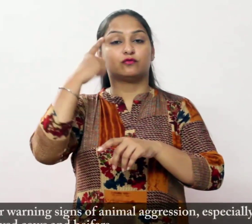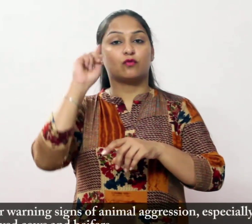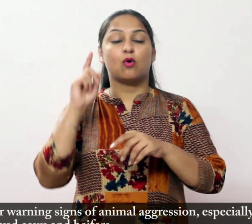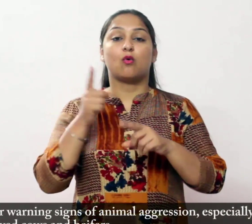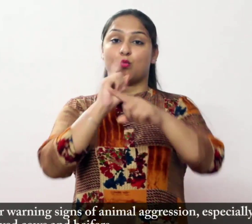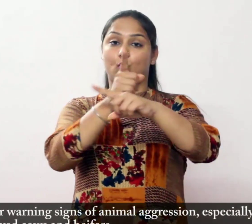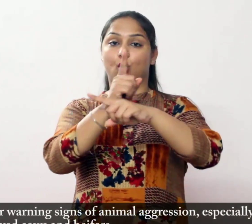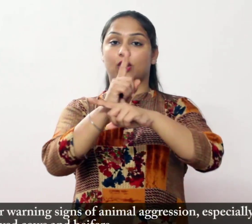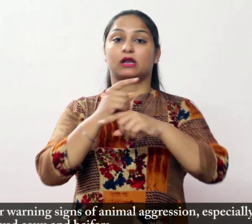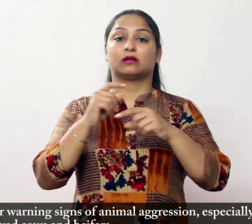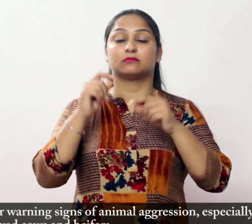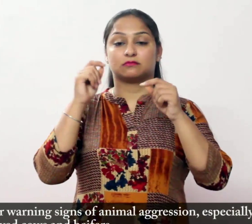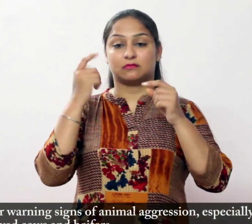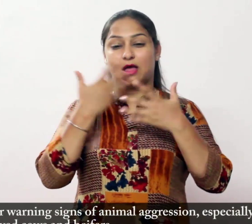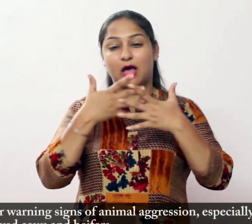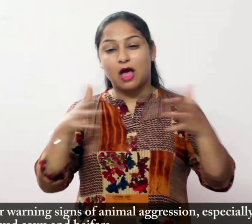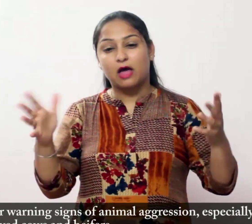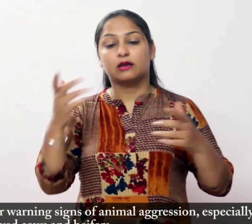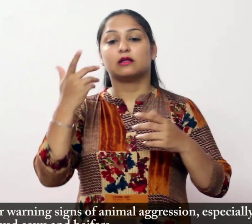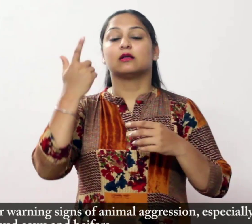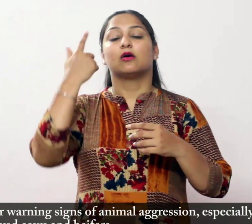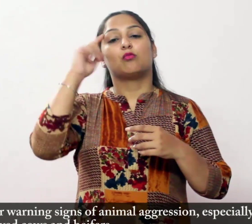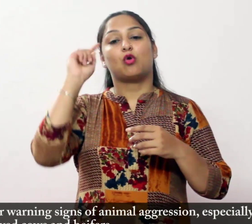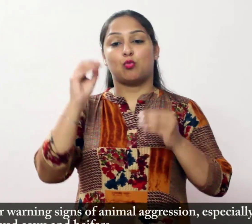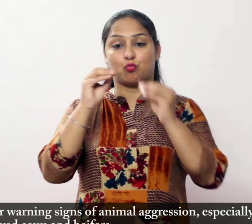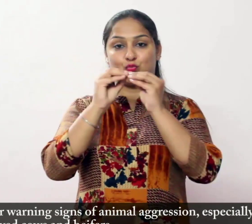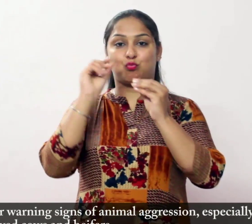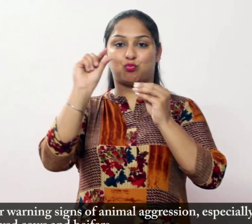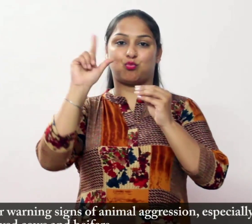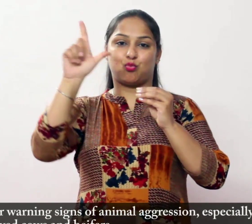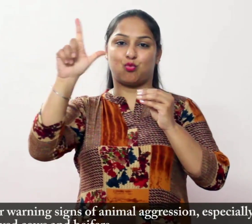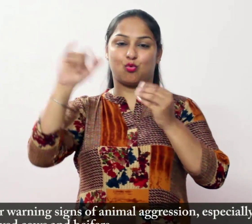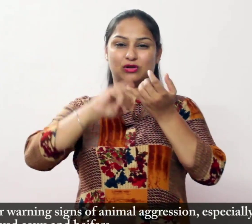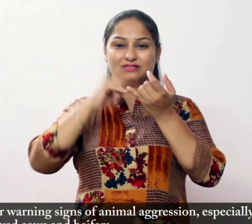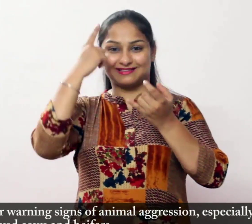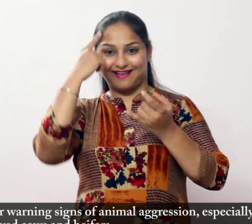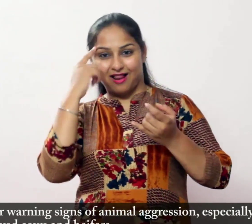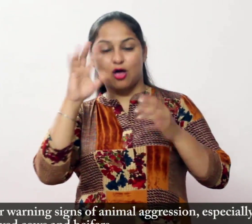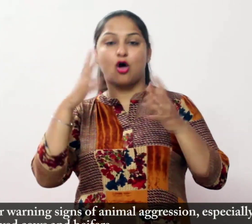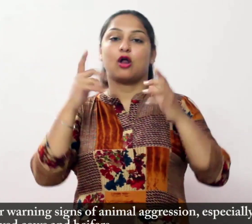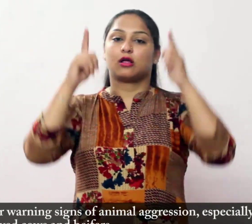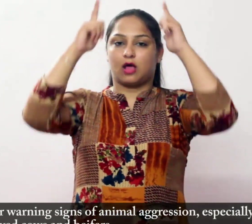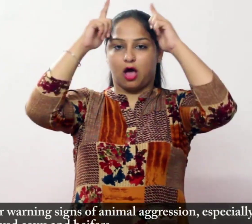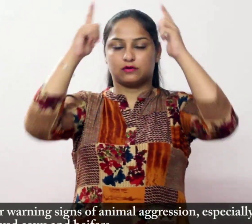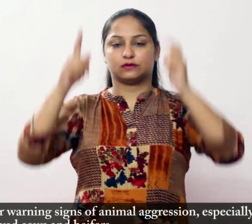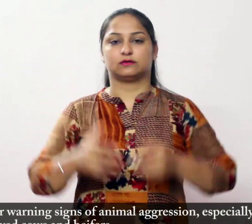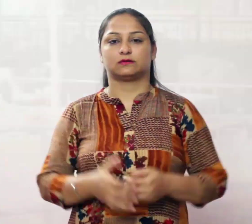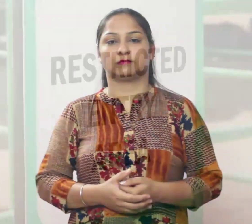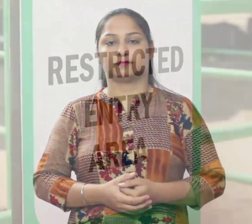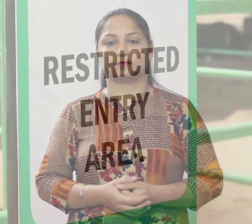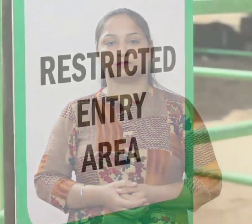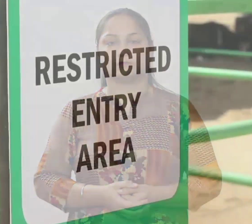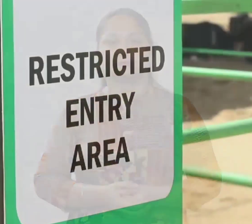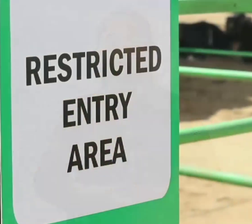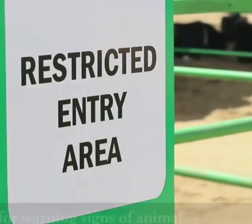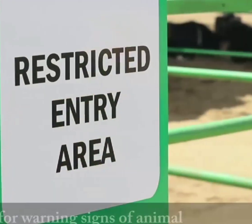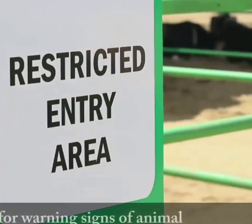जानवरों की आक्रमक्ता के संकेत चितावनी के लिए देखें विशेश रूप से बैल और